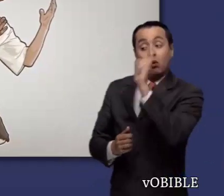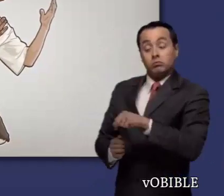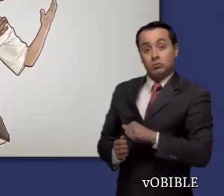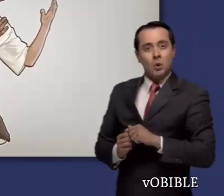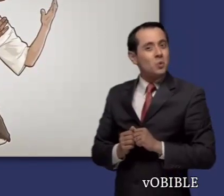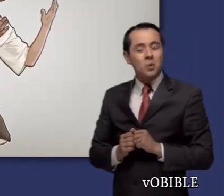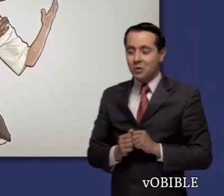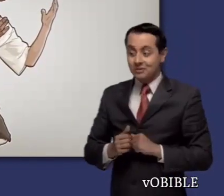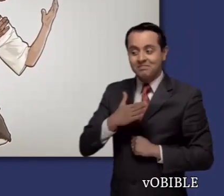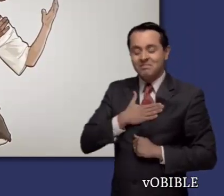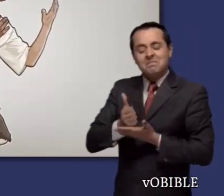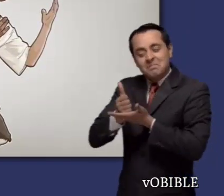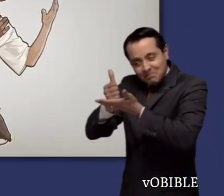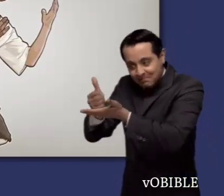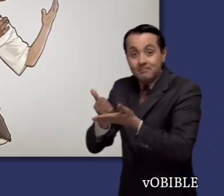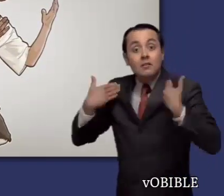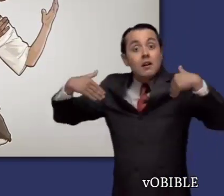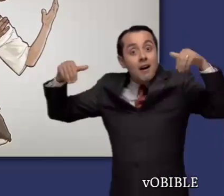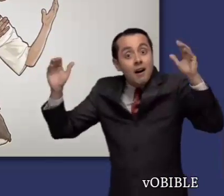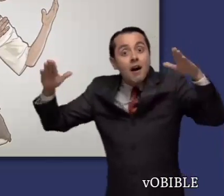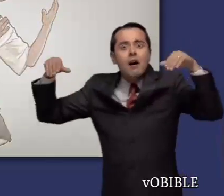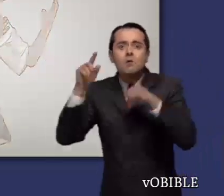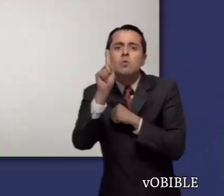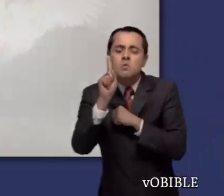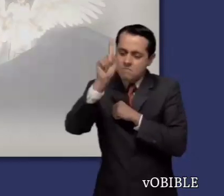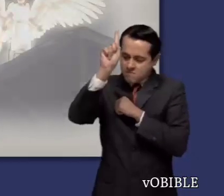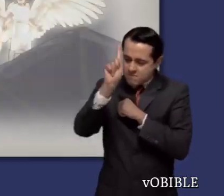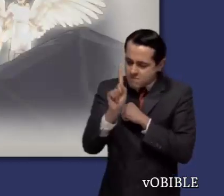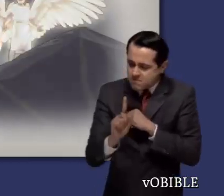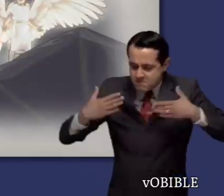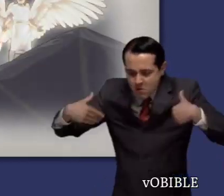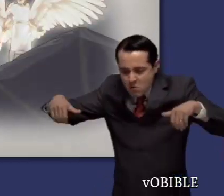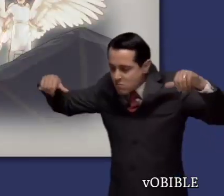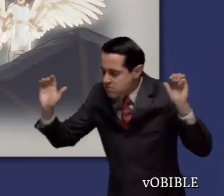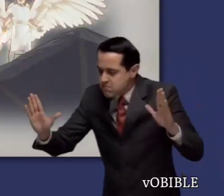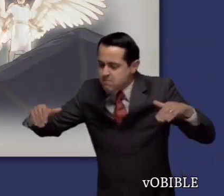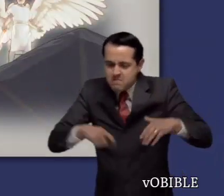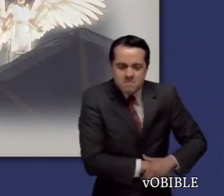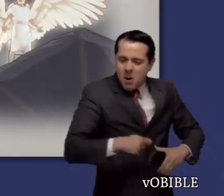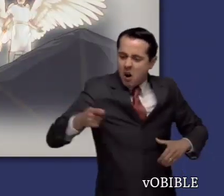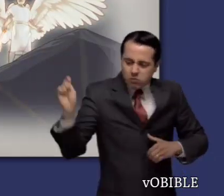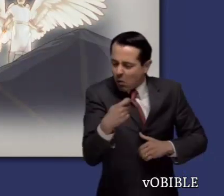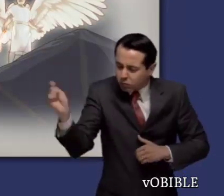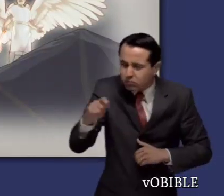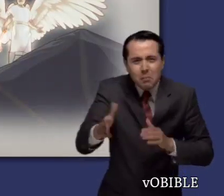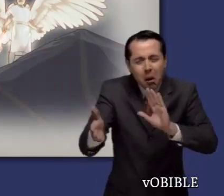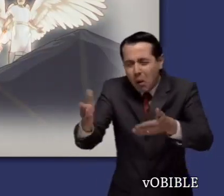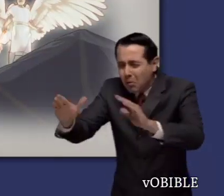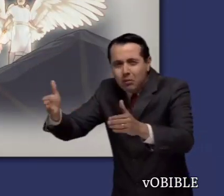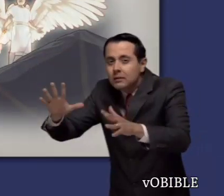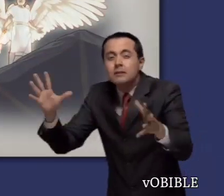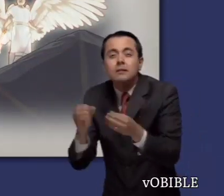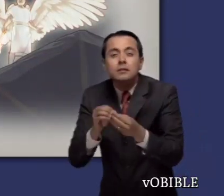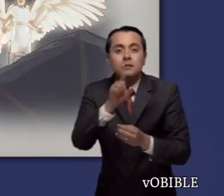Jehová le asegura a Ezequías que protegerá a Jerusalén. De forma milagrosa, liberó a su pueblo al enviar un ángel que